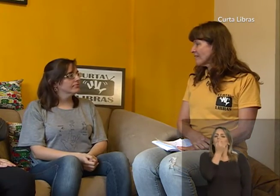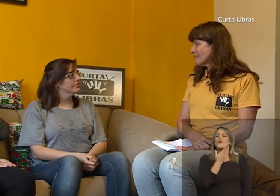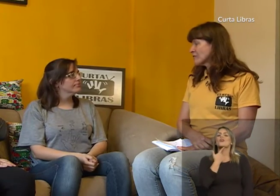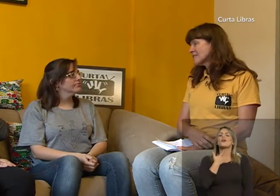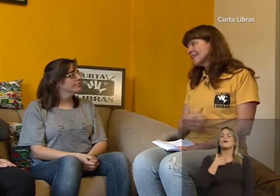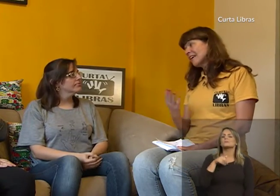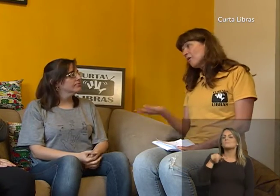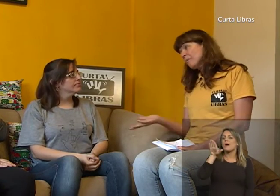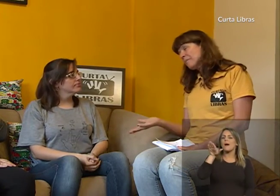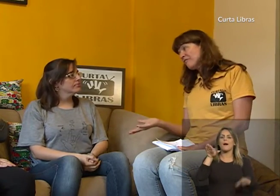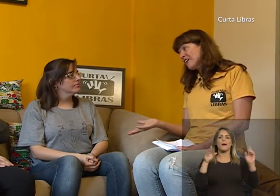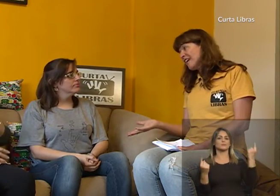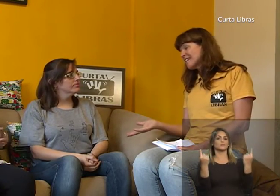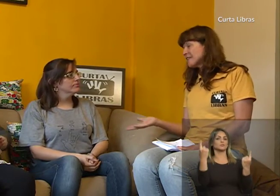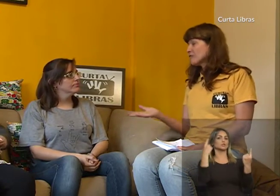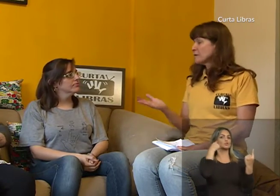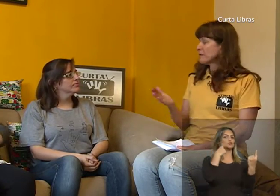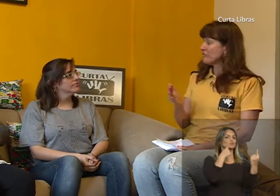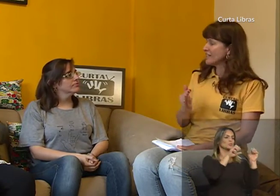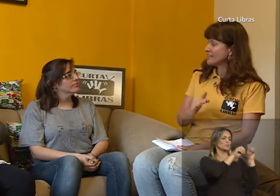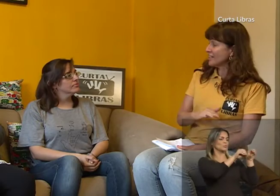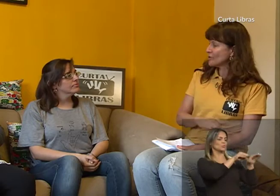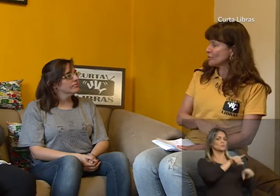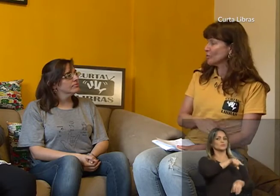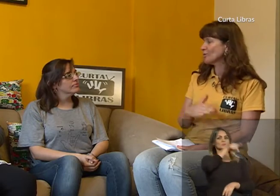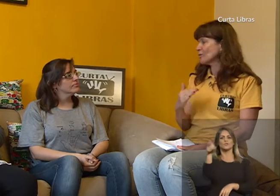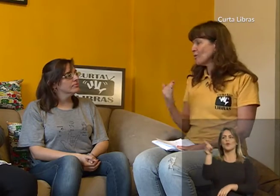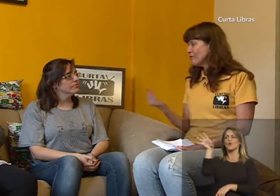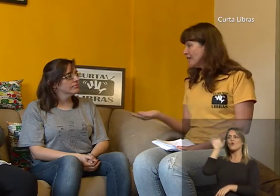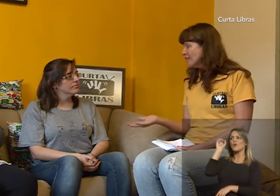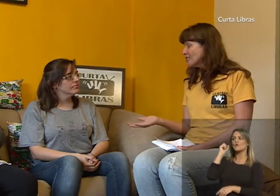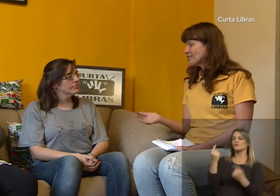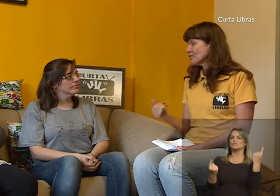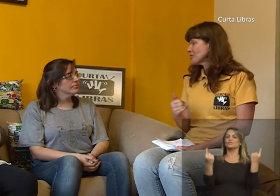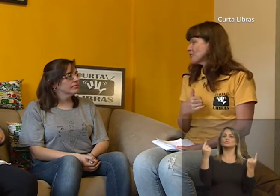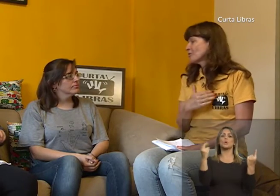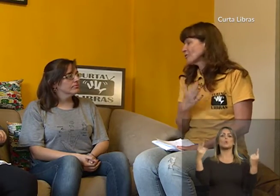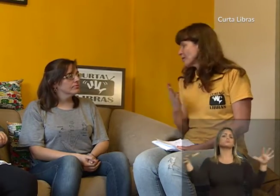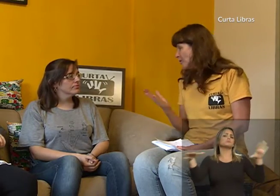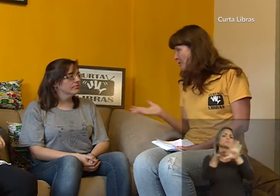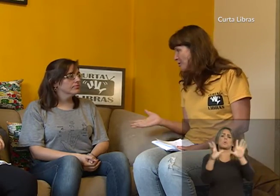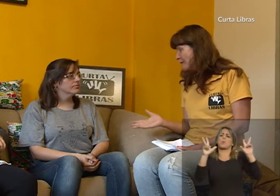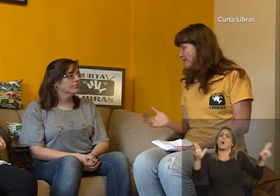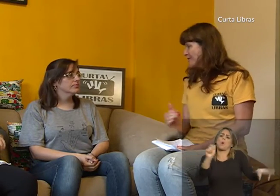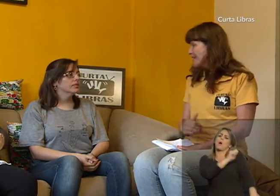Você tem alguma preferência? Você prefere ensinar surdos ou ouvintes? Ou são todos alunos para você?